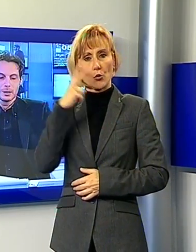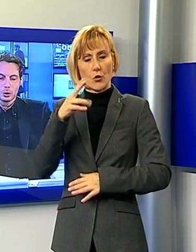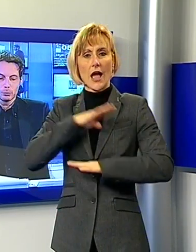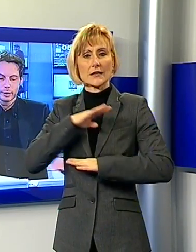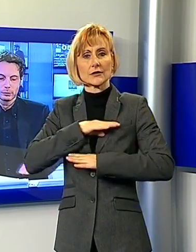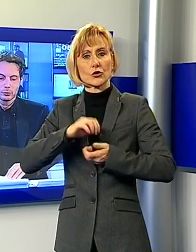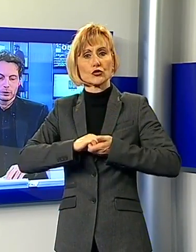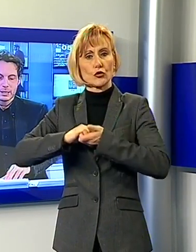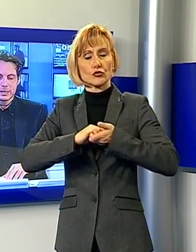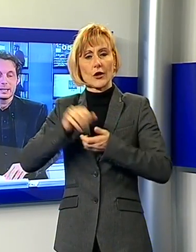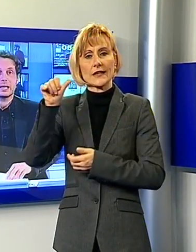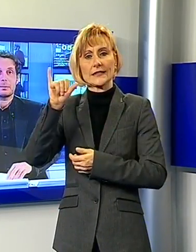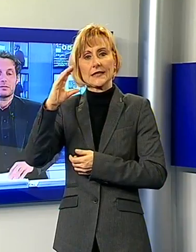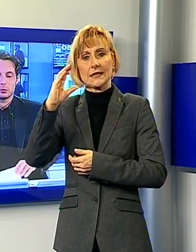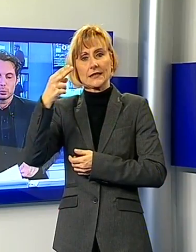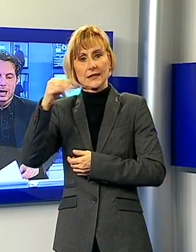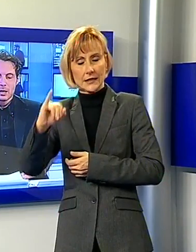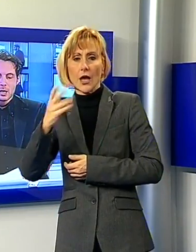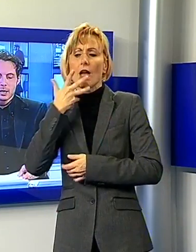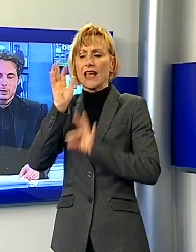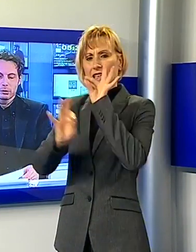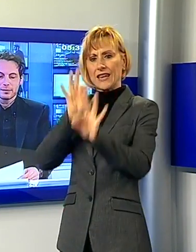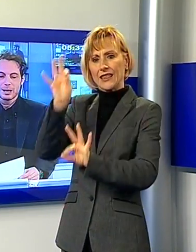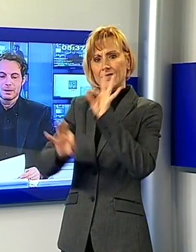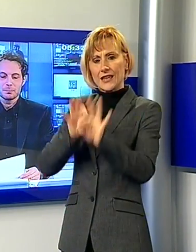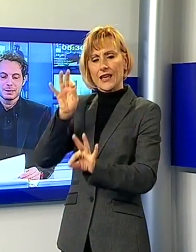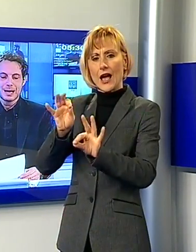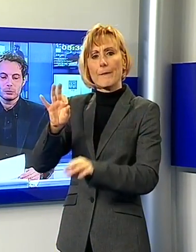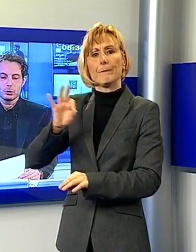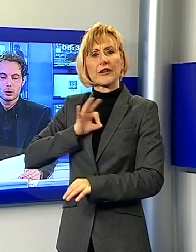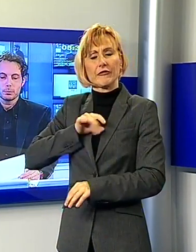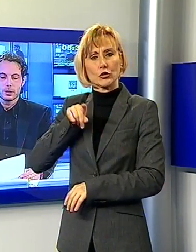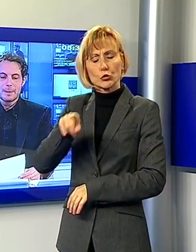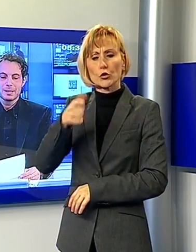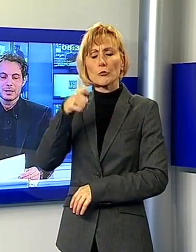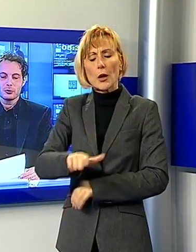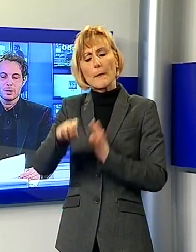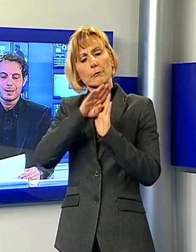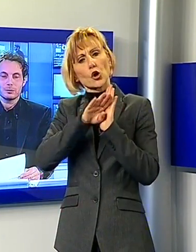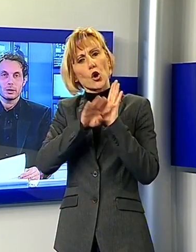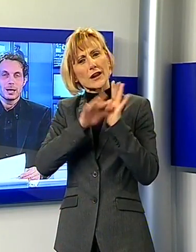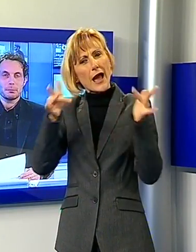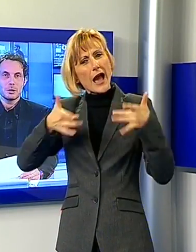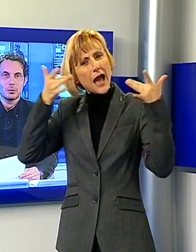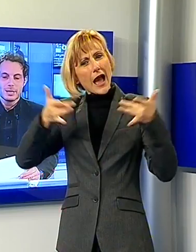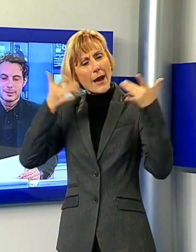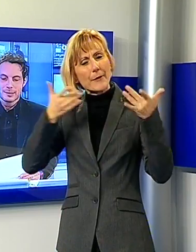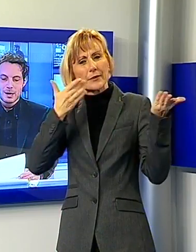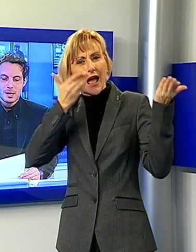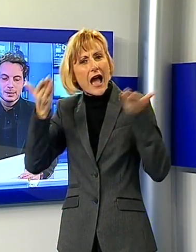Comune Antonio Sicchi critica la Prefettura che non starebbe rispettando il cronoprogramma di alleggerimento del campo di accoglienza della